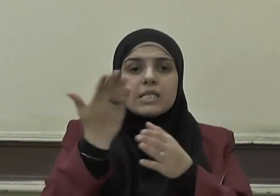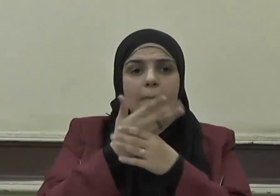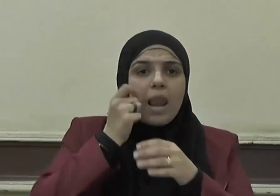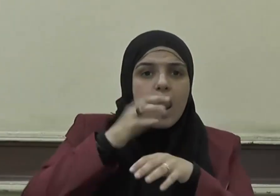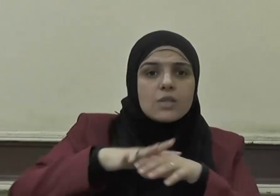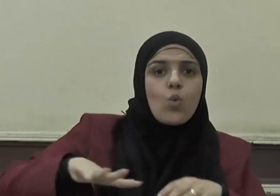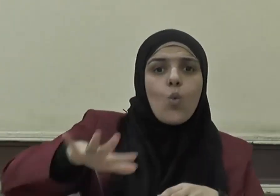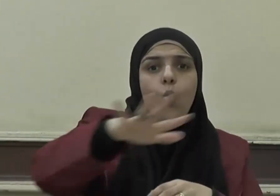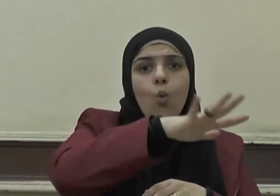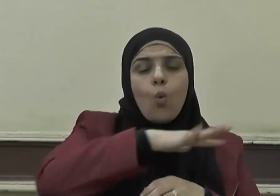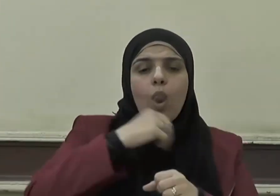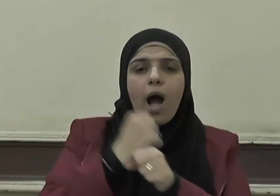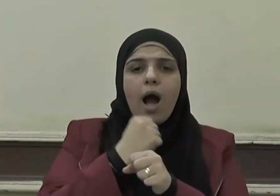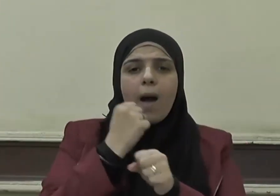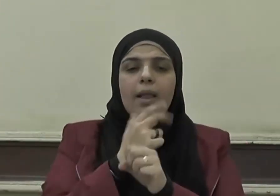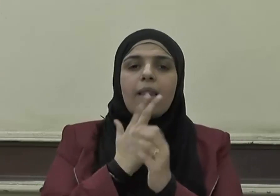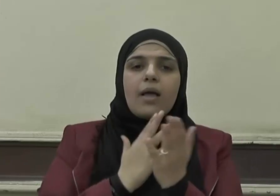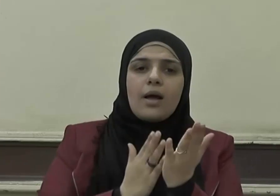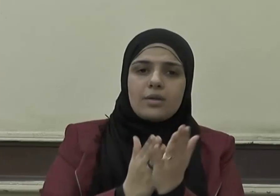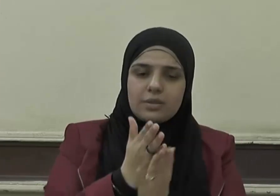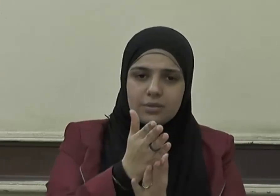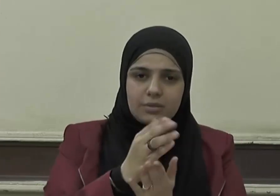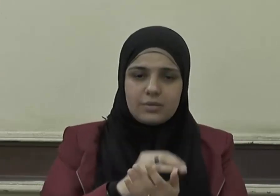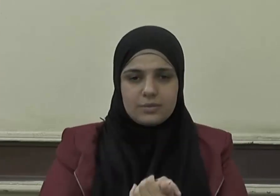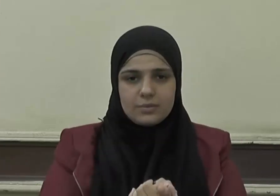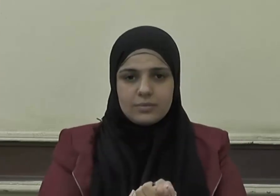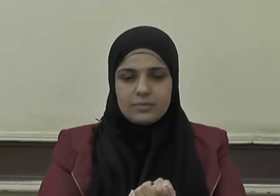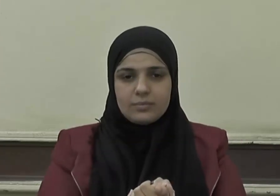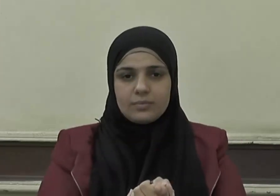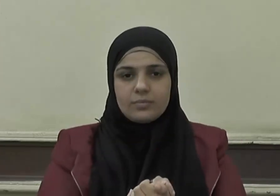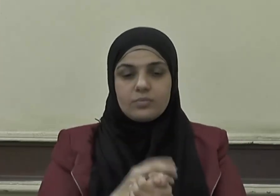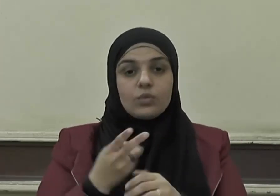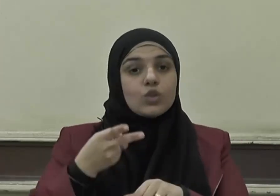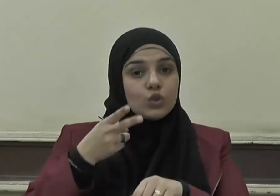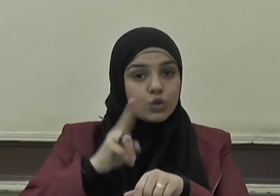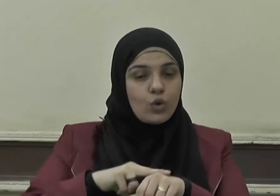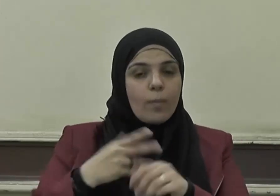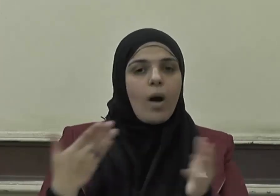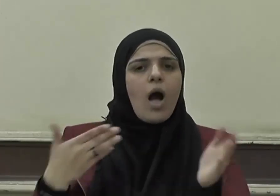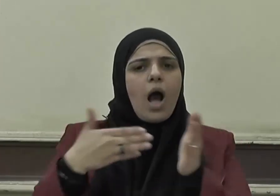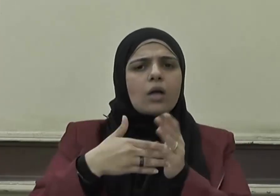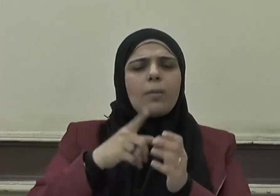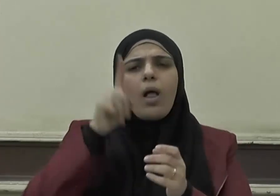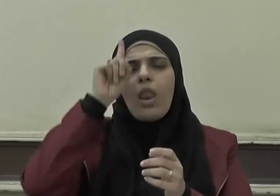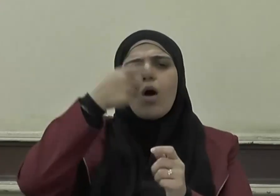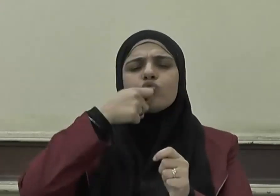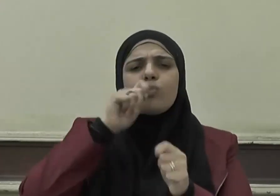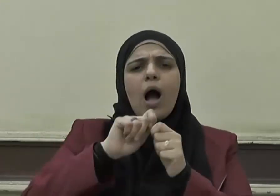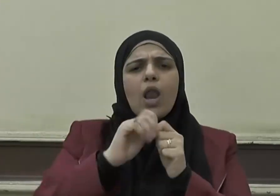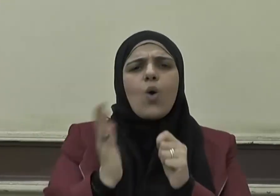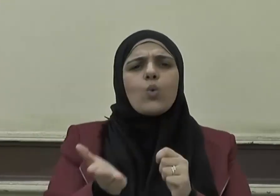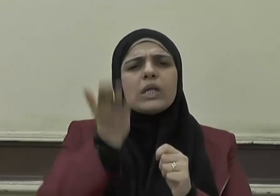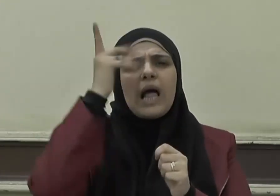الناس بالقسط ثم ختم الله عز وجل الرسالات